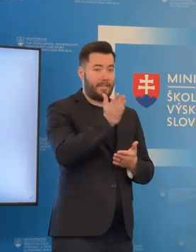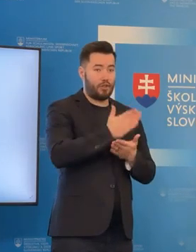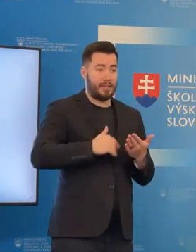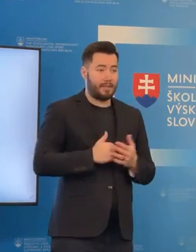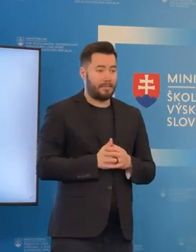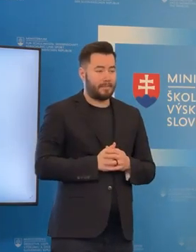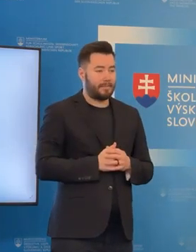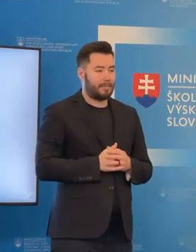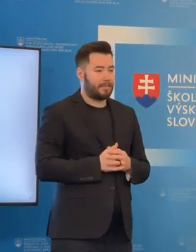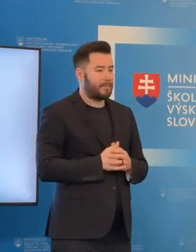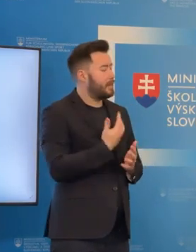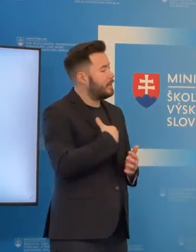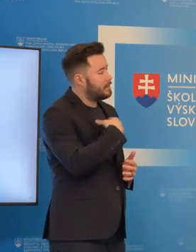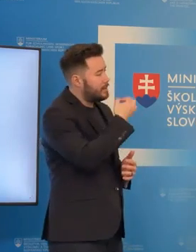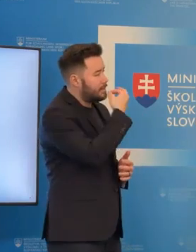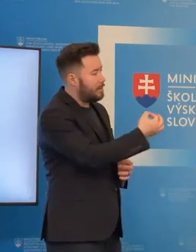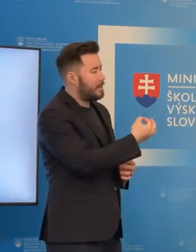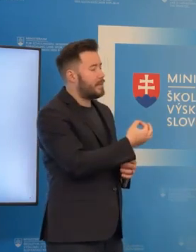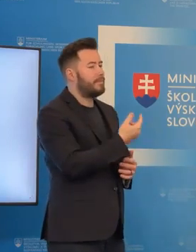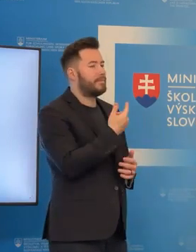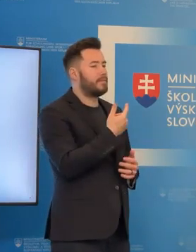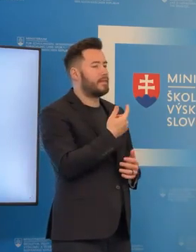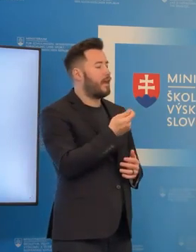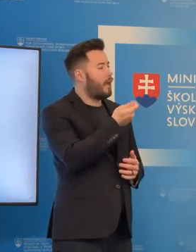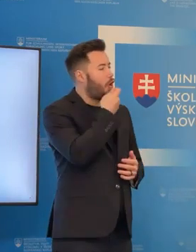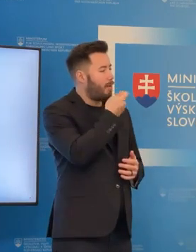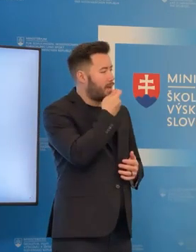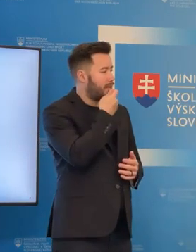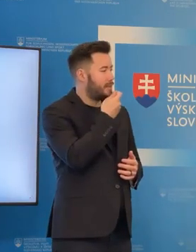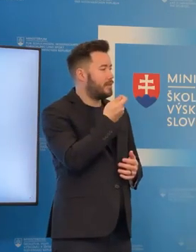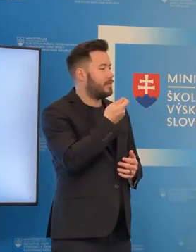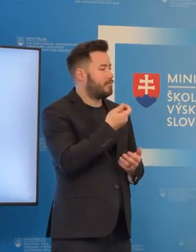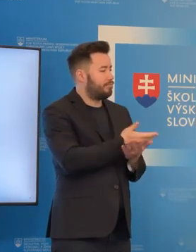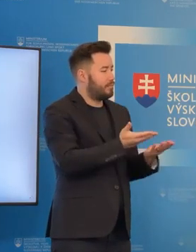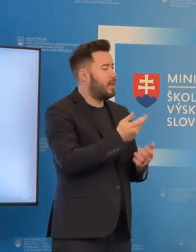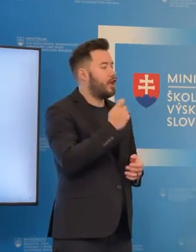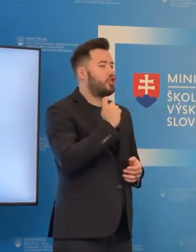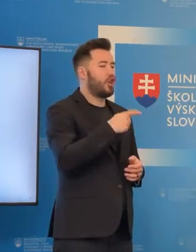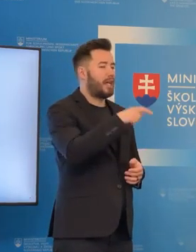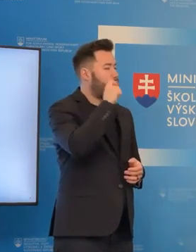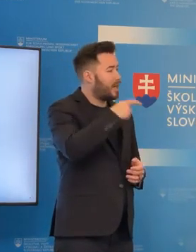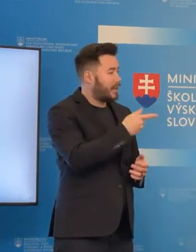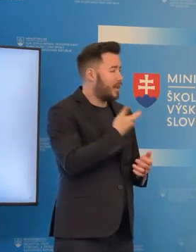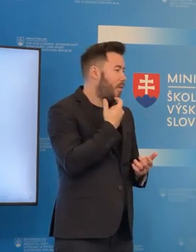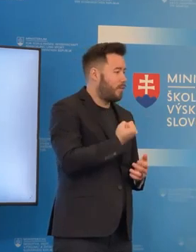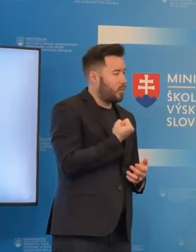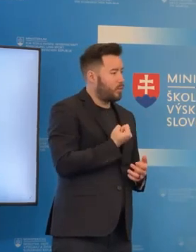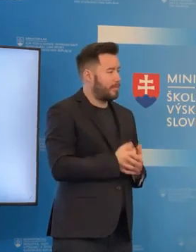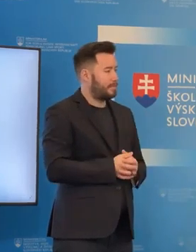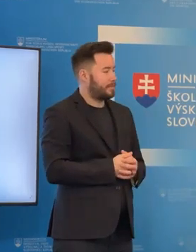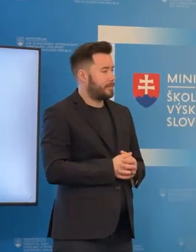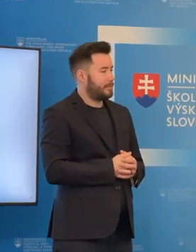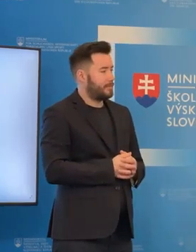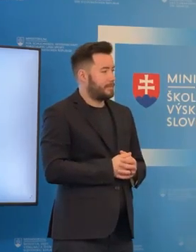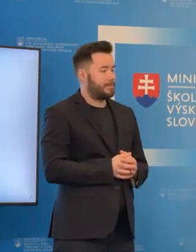Môžem sa opýtať, ako zatiaľ fungujú obedy pre žiakov z Ukrajiny na školách? Čo sa týka obedov, je to v